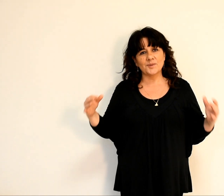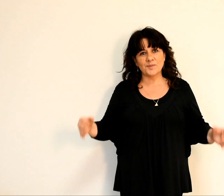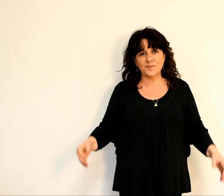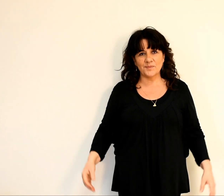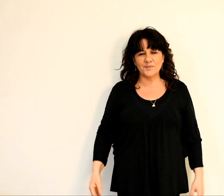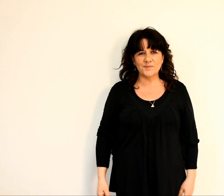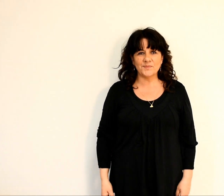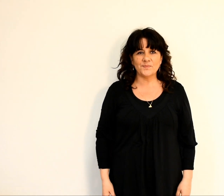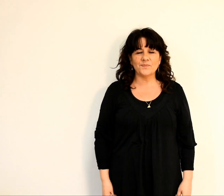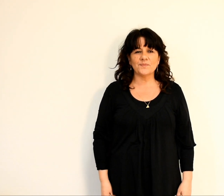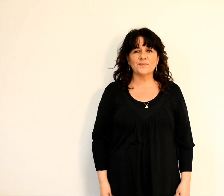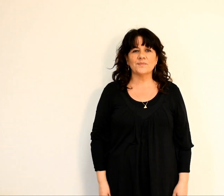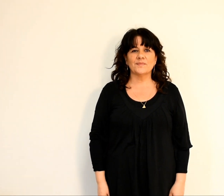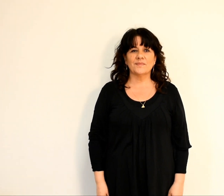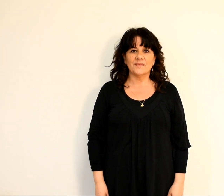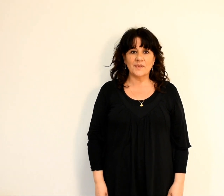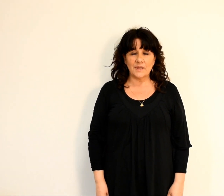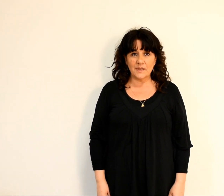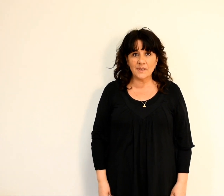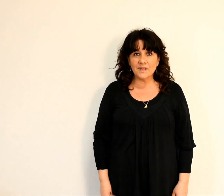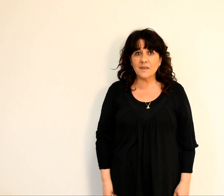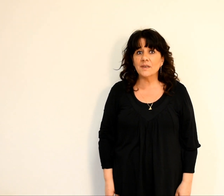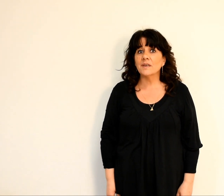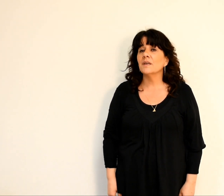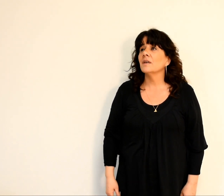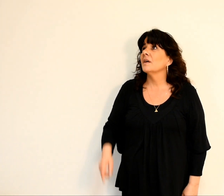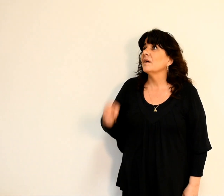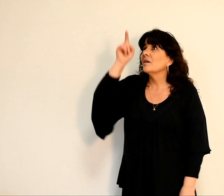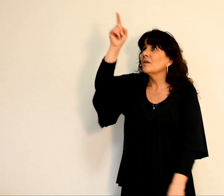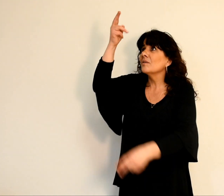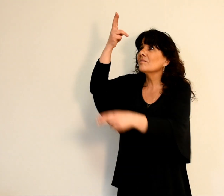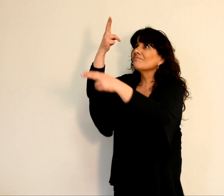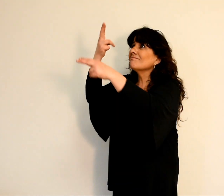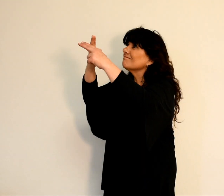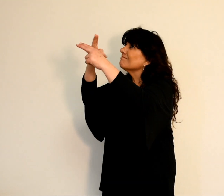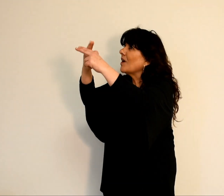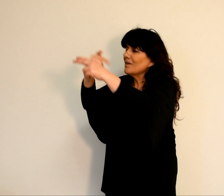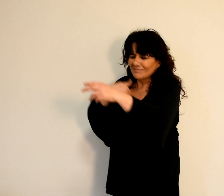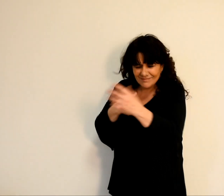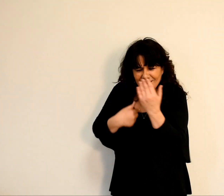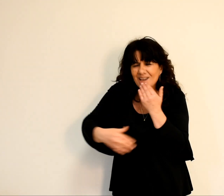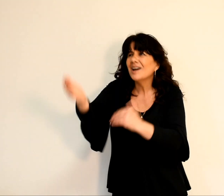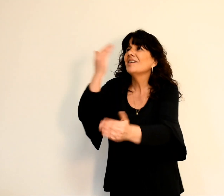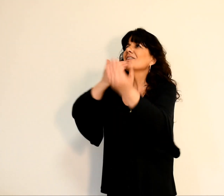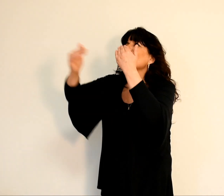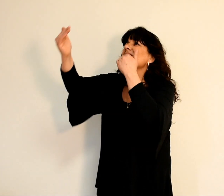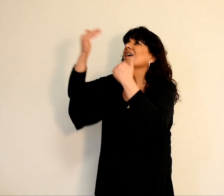je rends grâce à ton nom pour ton amour et ta vérité.